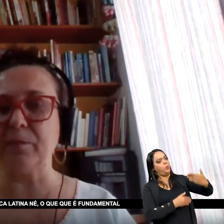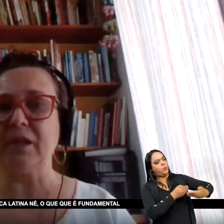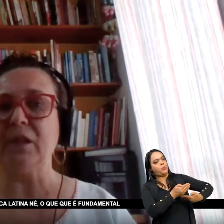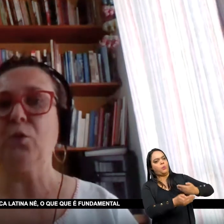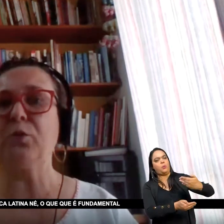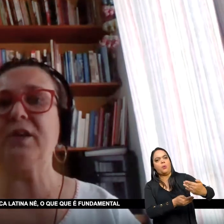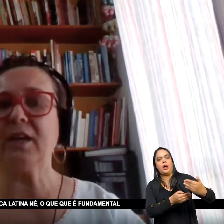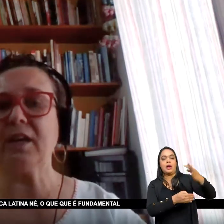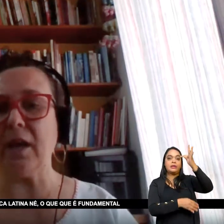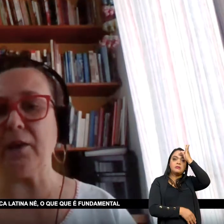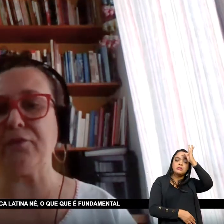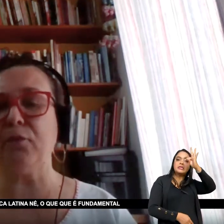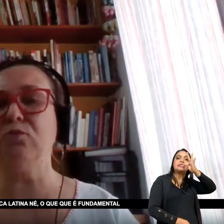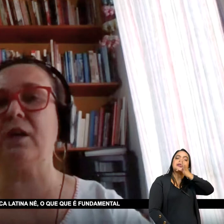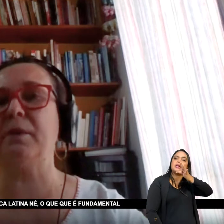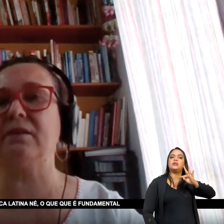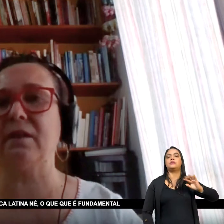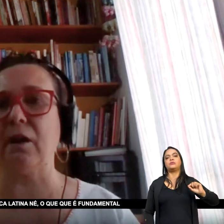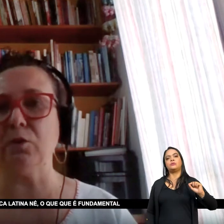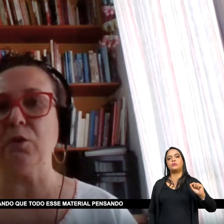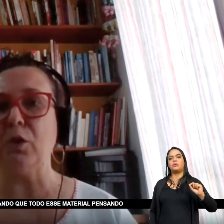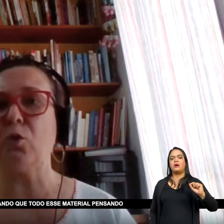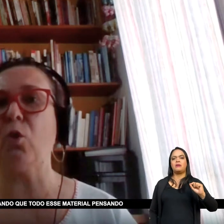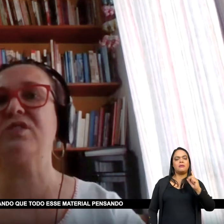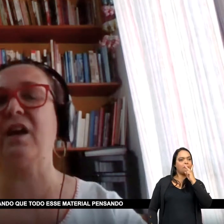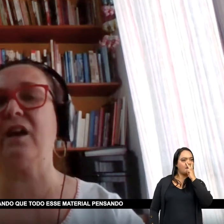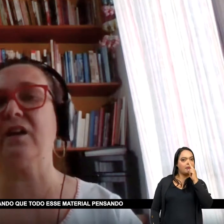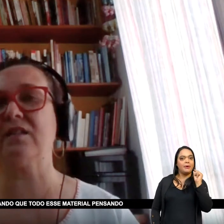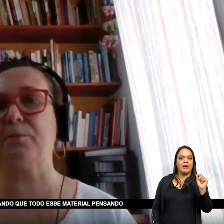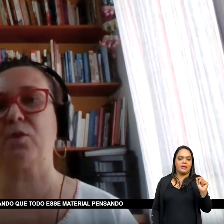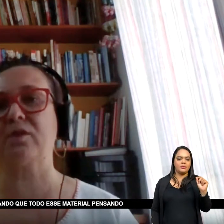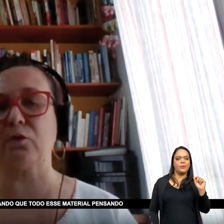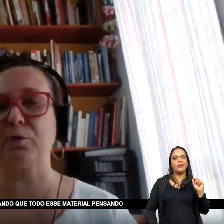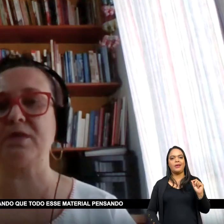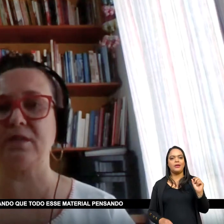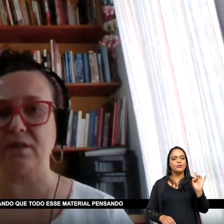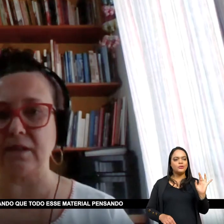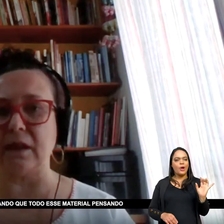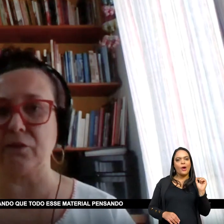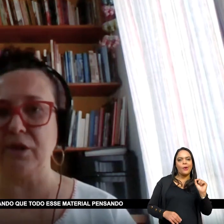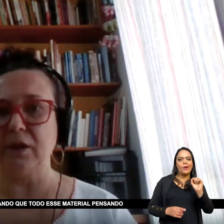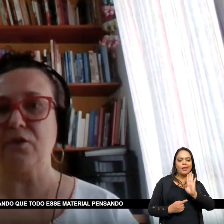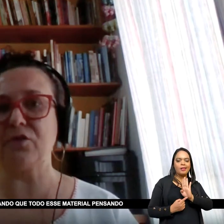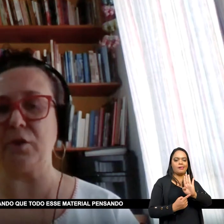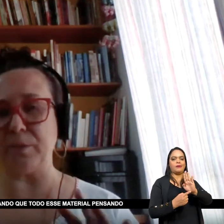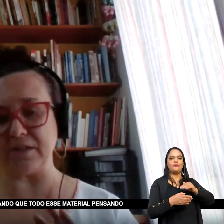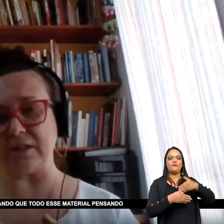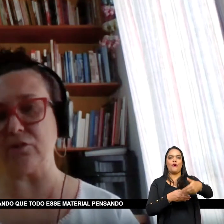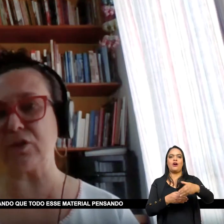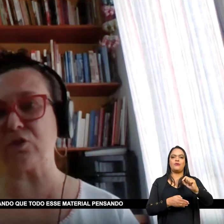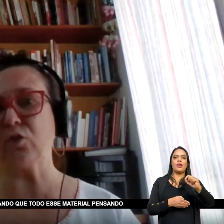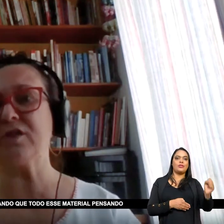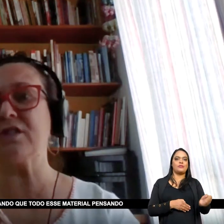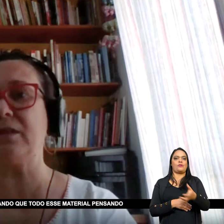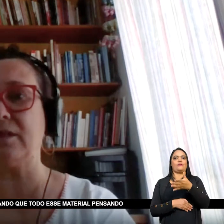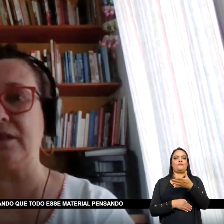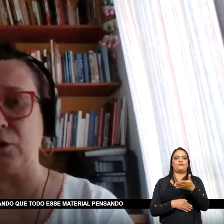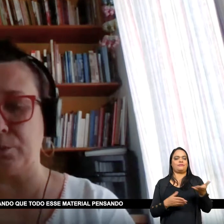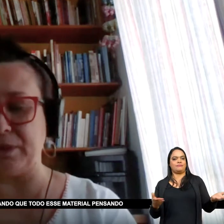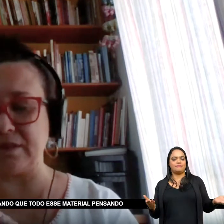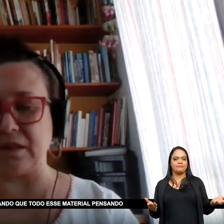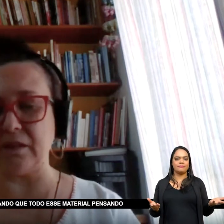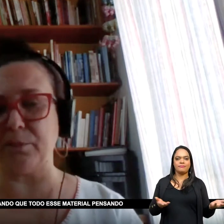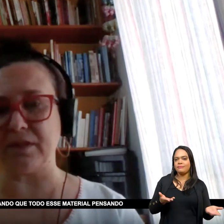O que é fundamental constar nesse portal do Bicentenário? O senhor, pensando que todo esse